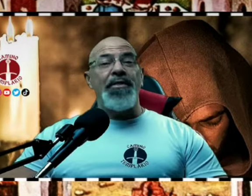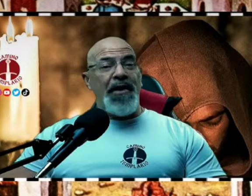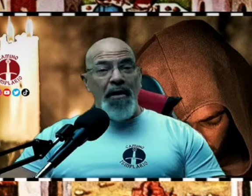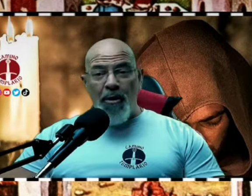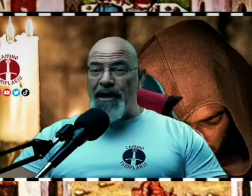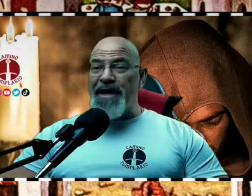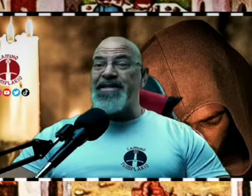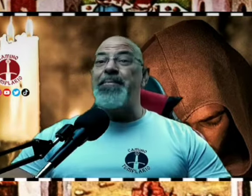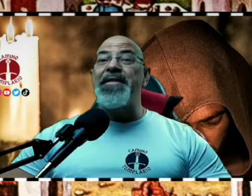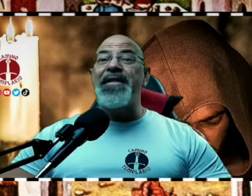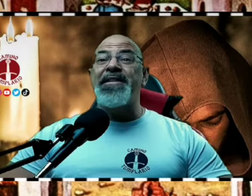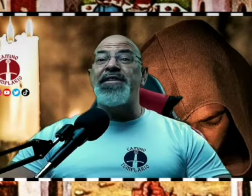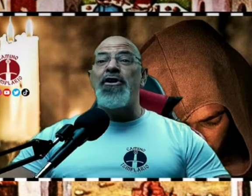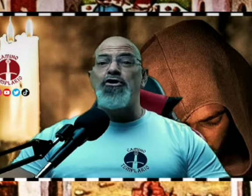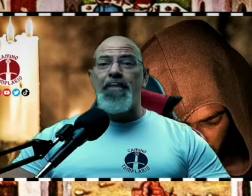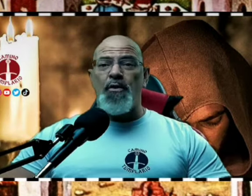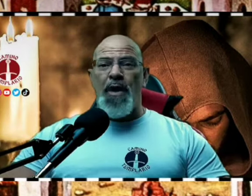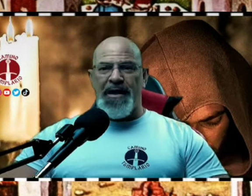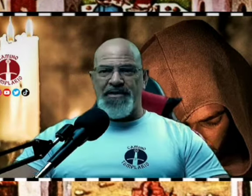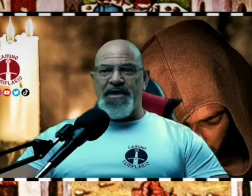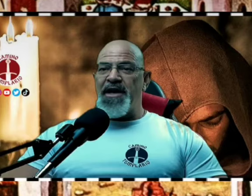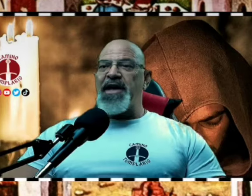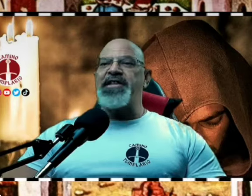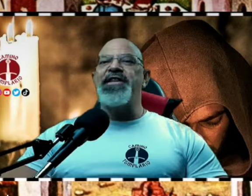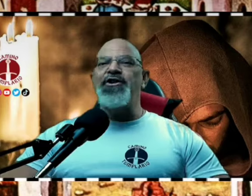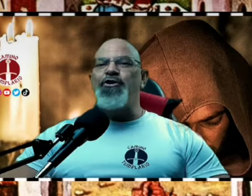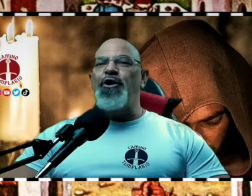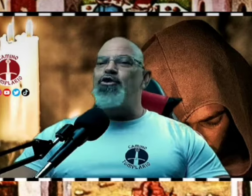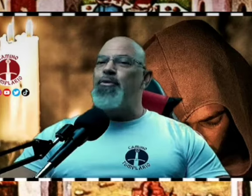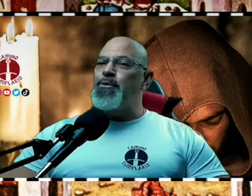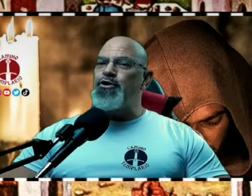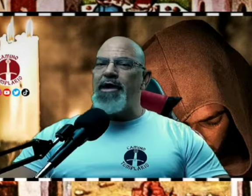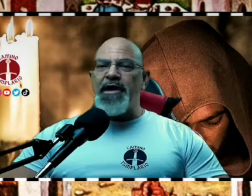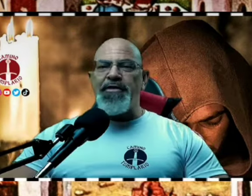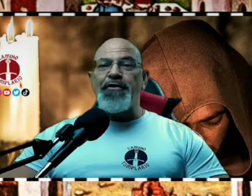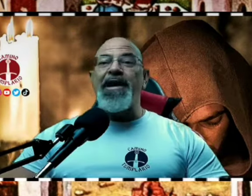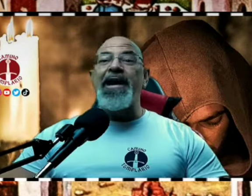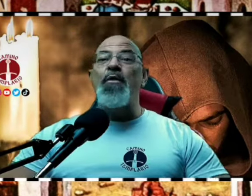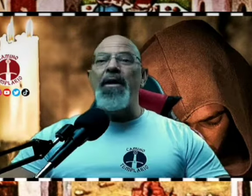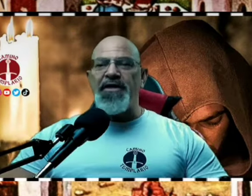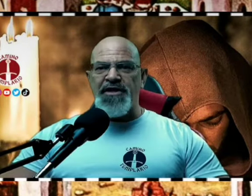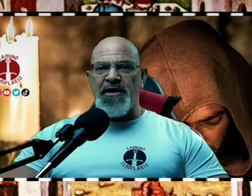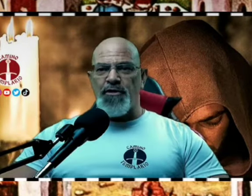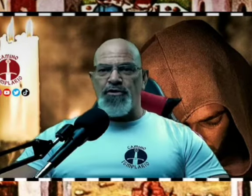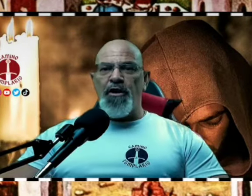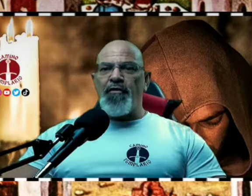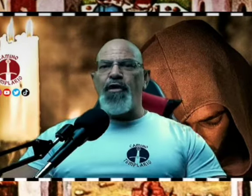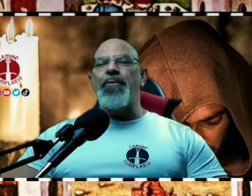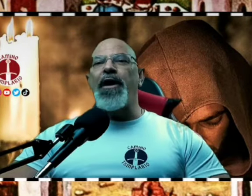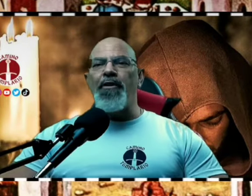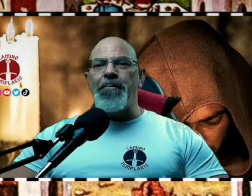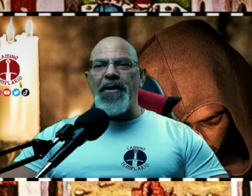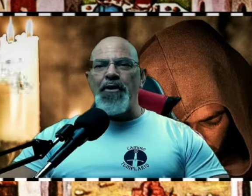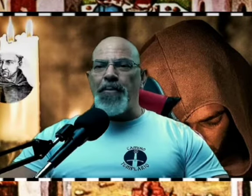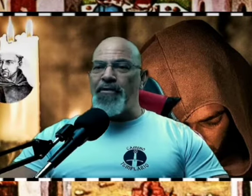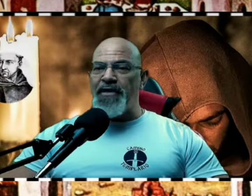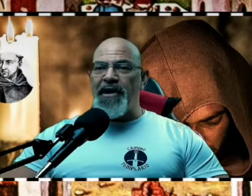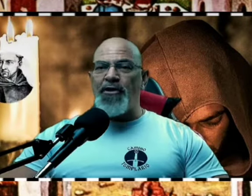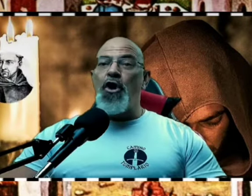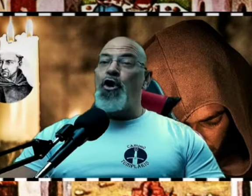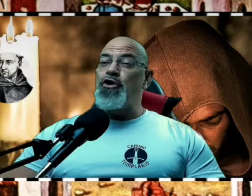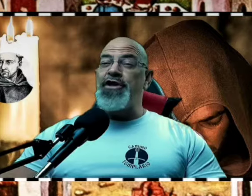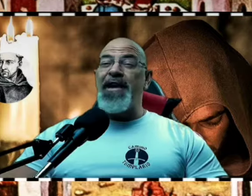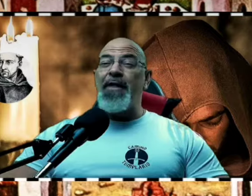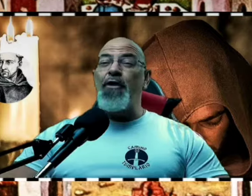este motivo comenzaron a comunicarse mediante signos manuales. Este hecho supuso el inicio de la lengua de signos. Fue el monje don Pedro